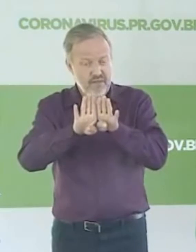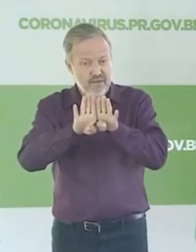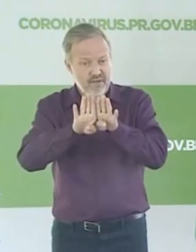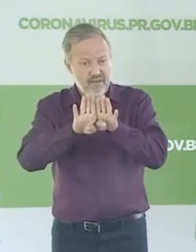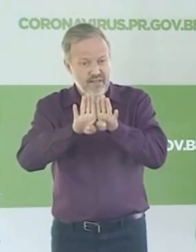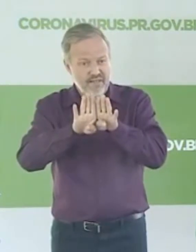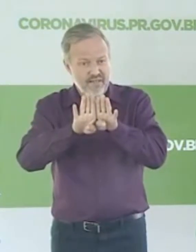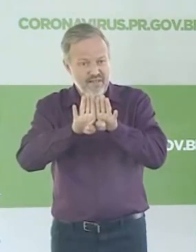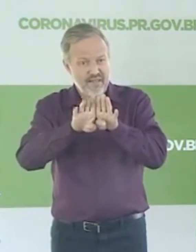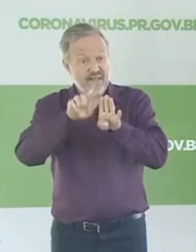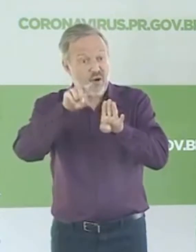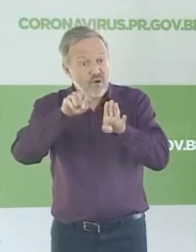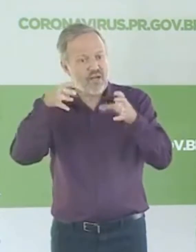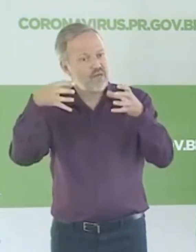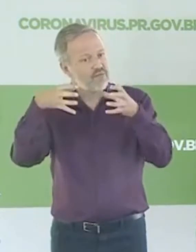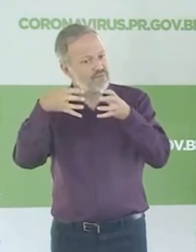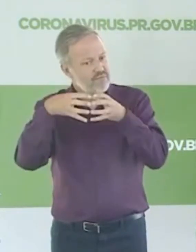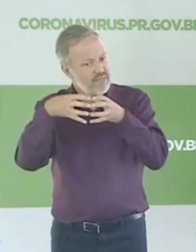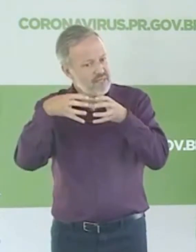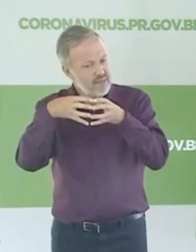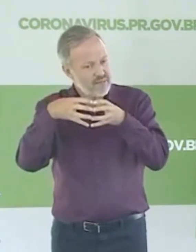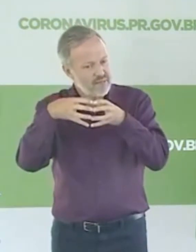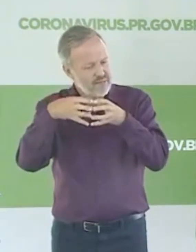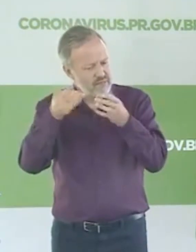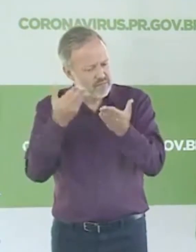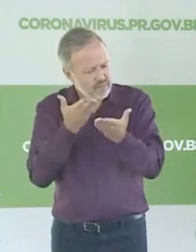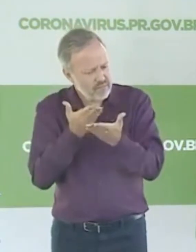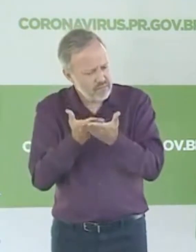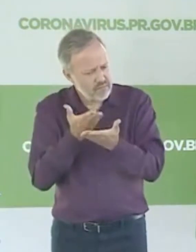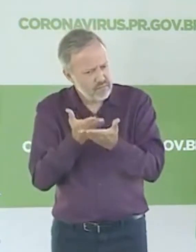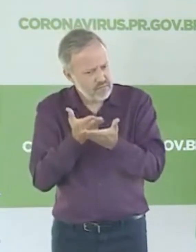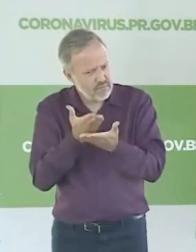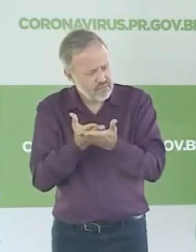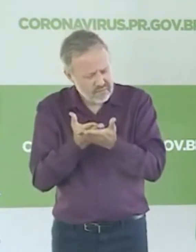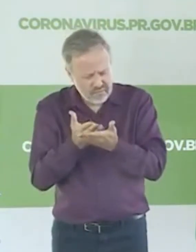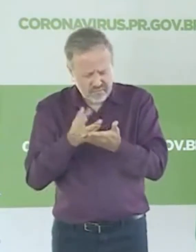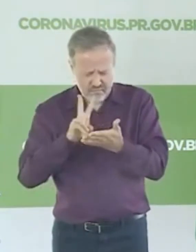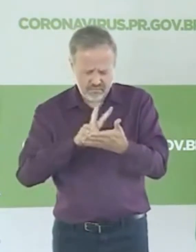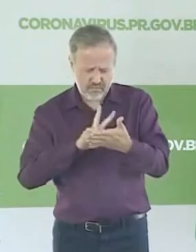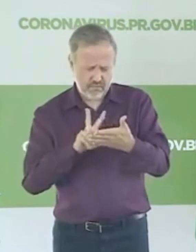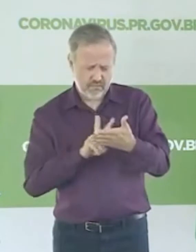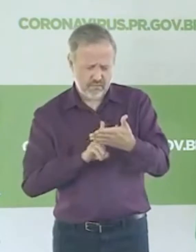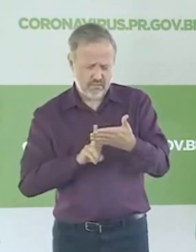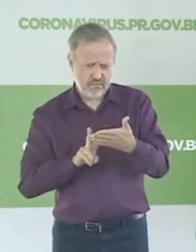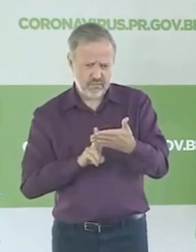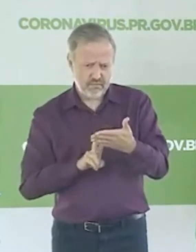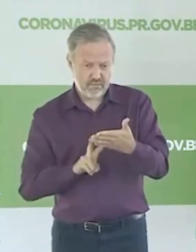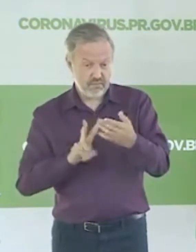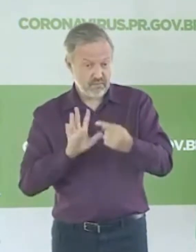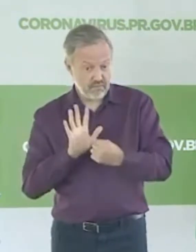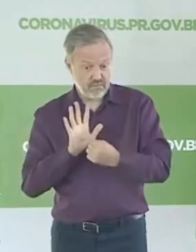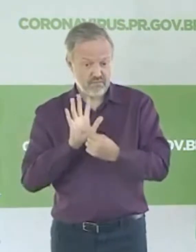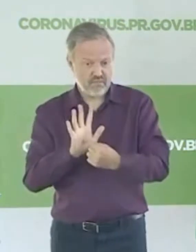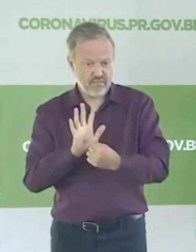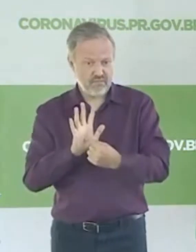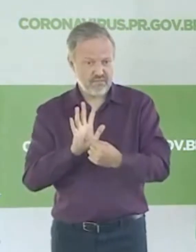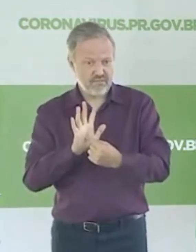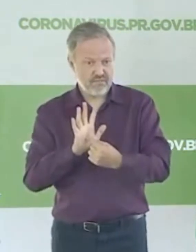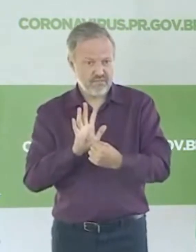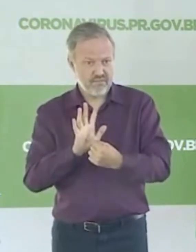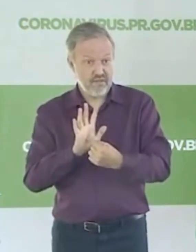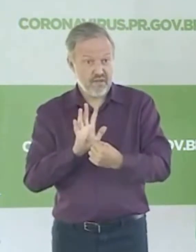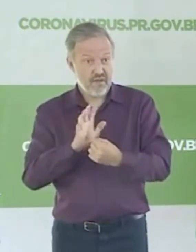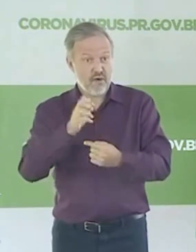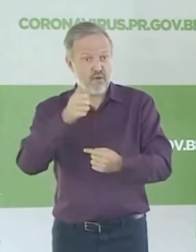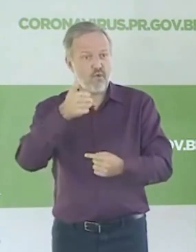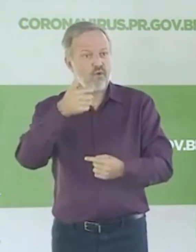nossa equipe está com esse anúncio fazendo todo um estudo, uma revalidação para que a gente possa apresentar mais um,